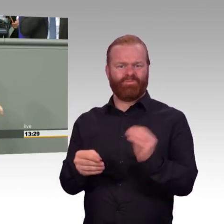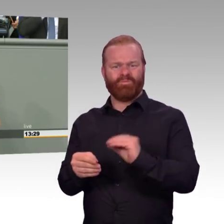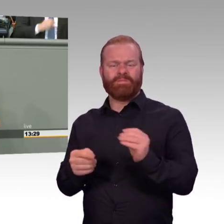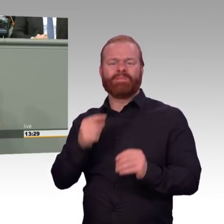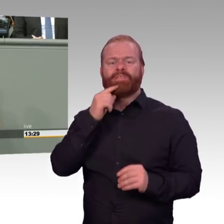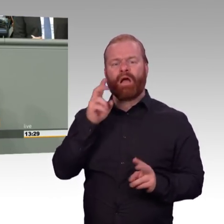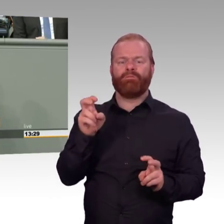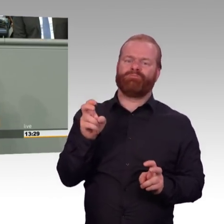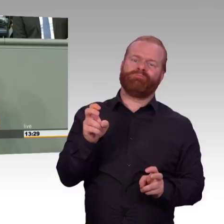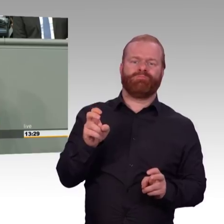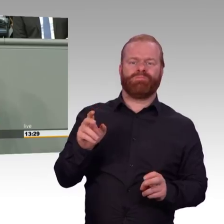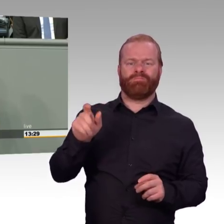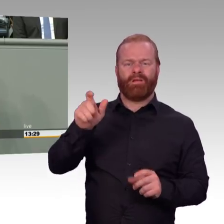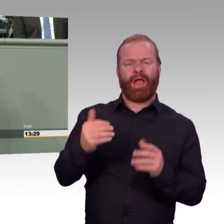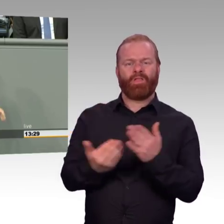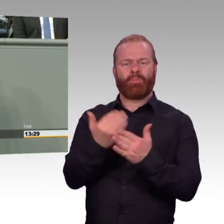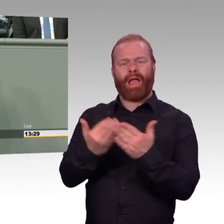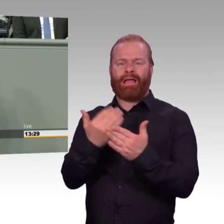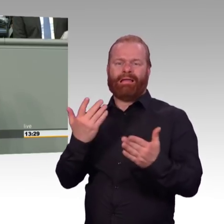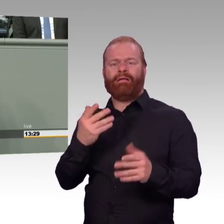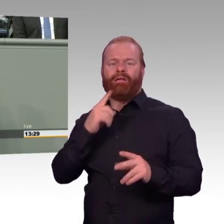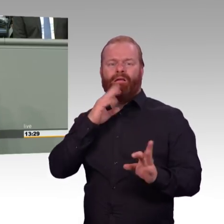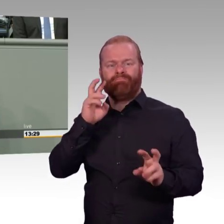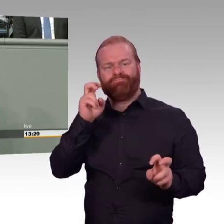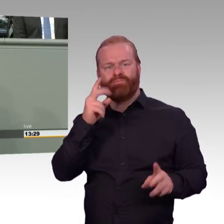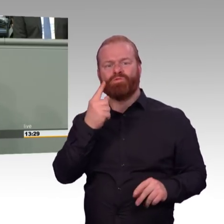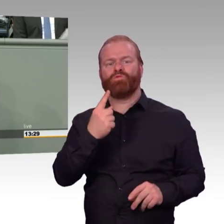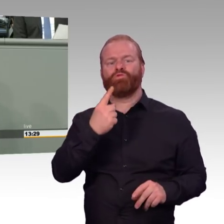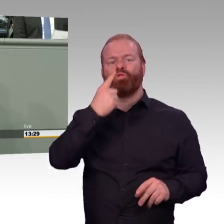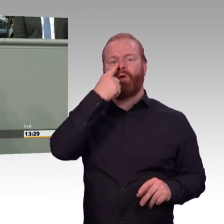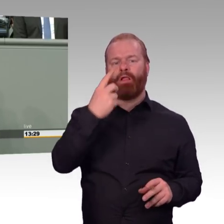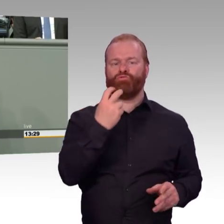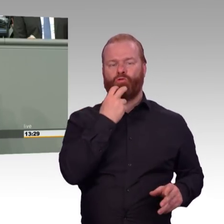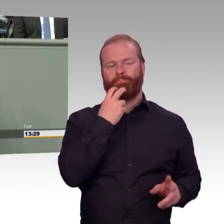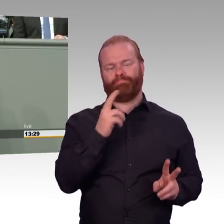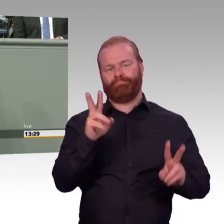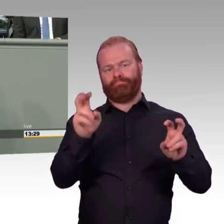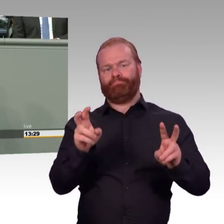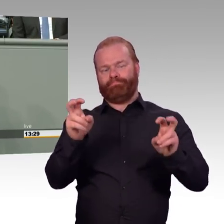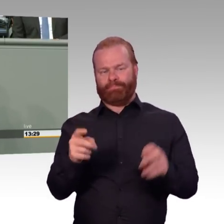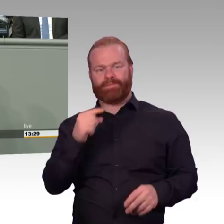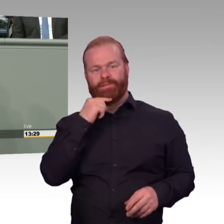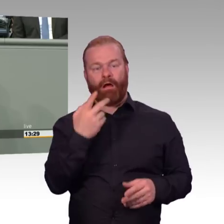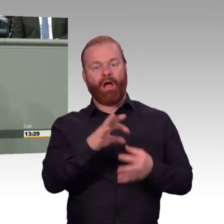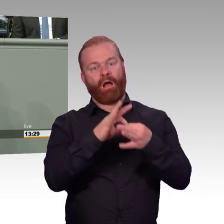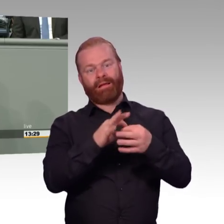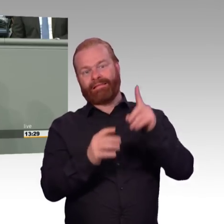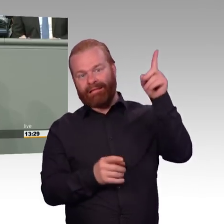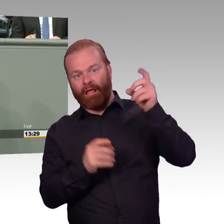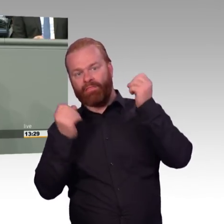war Alexander Gerst im Wirtschaftsausschuss. Ich fand, für Ihre Verhältnisse haben Sie sich brav benommen. Aber Sie haben die